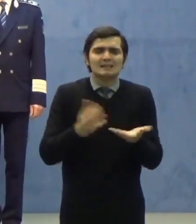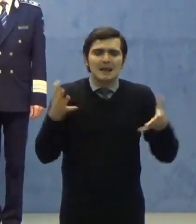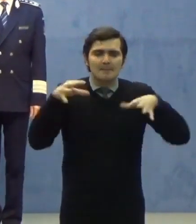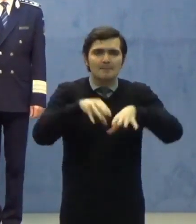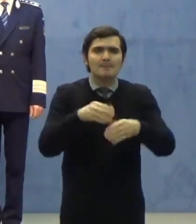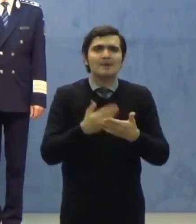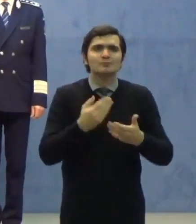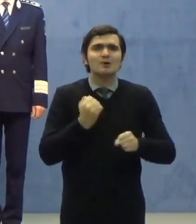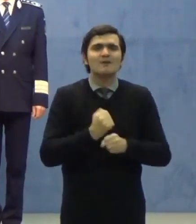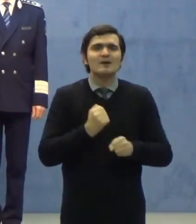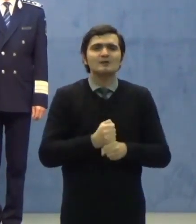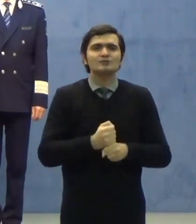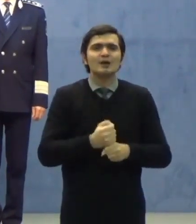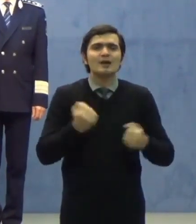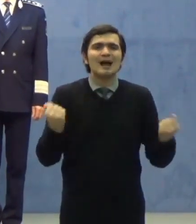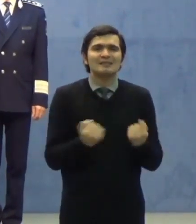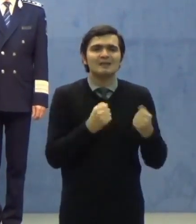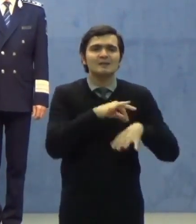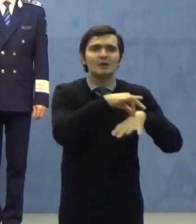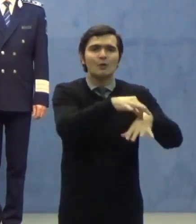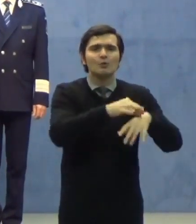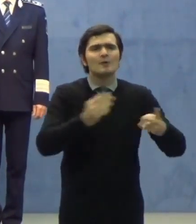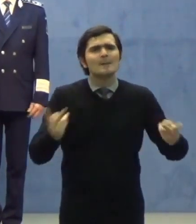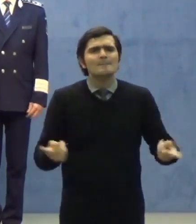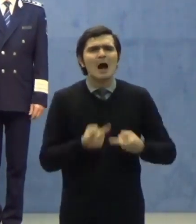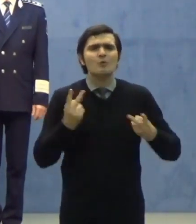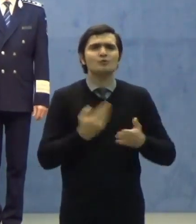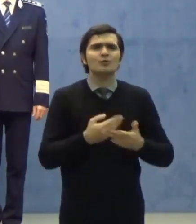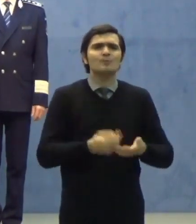de coordonare mult mai ușor pentru toate structurile.